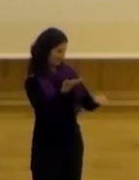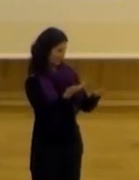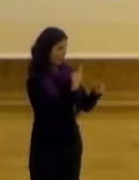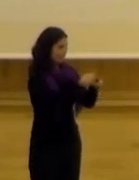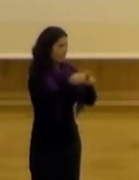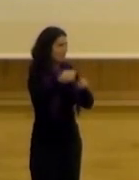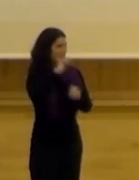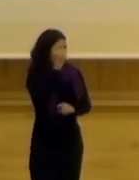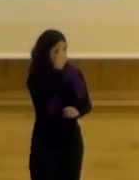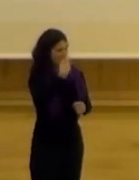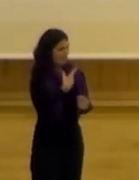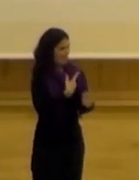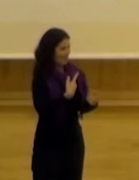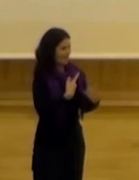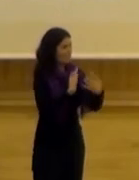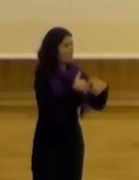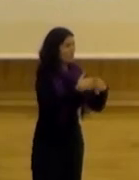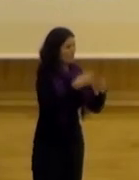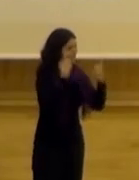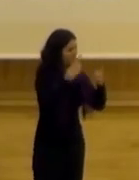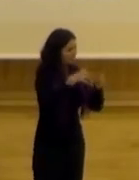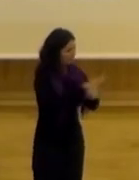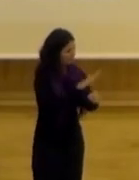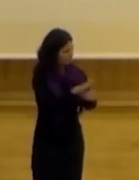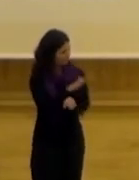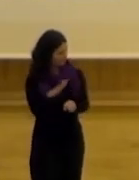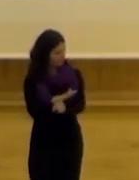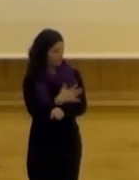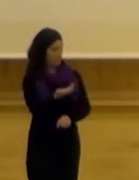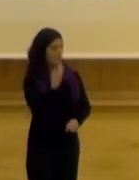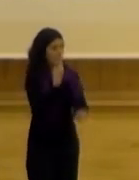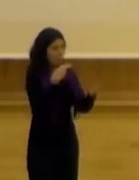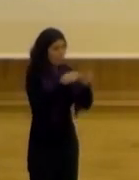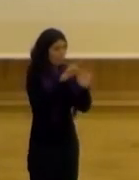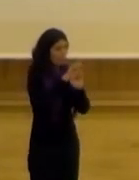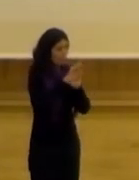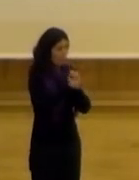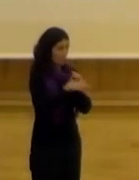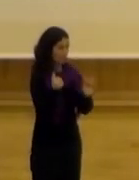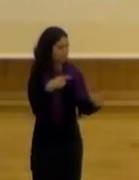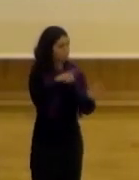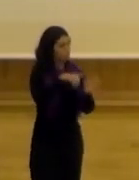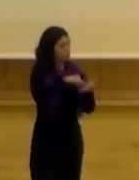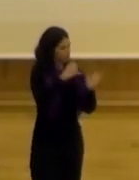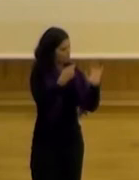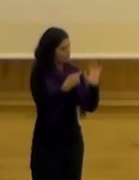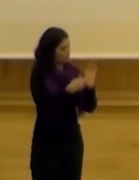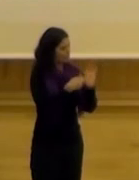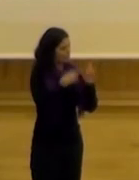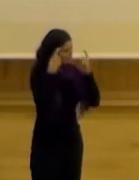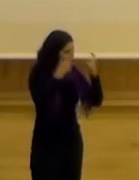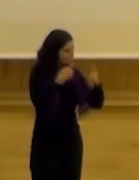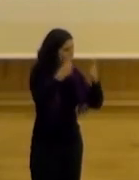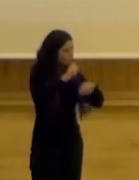habilidades funcionales y tratan de responder a eso por ejemplo en 2014 yo formé parte de un proyecto que trataba de